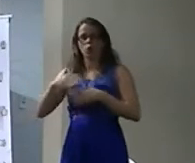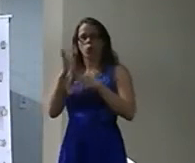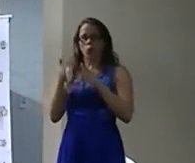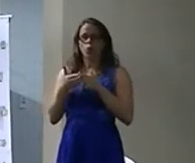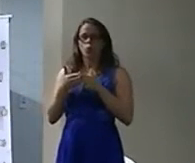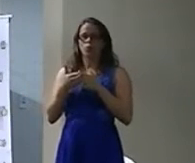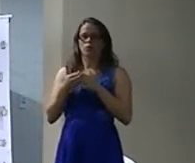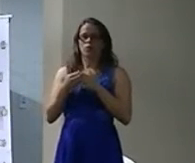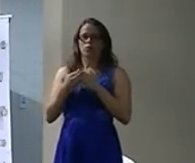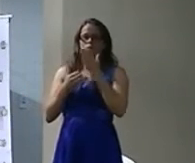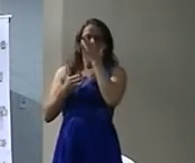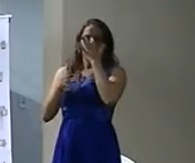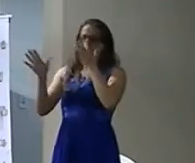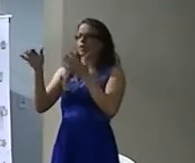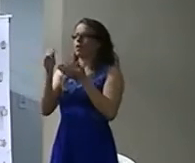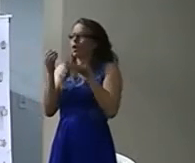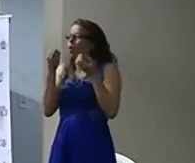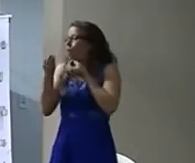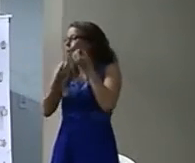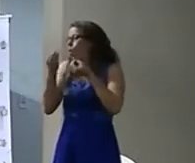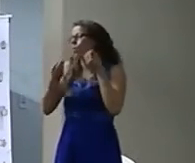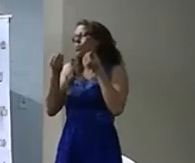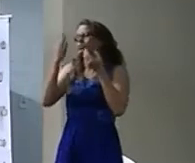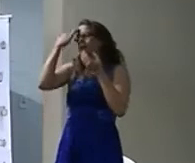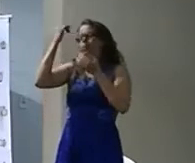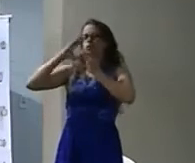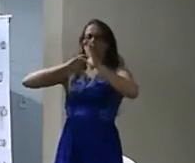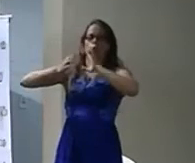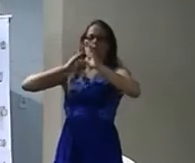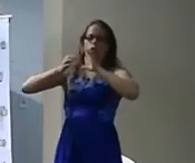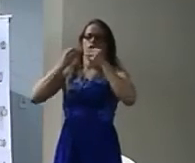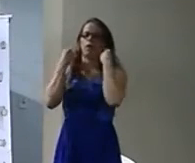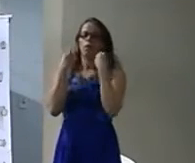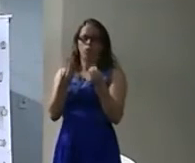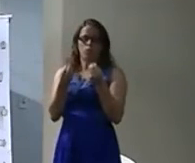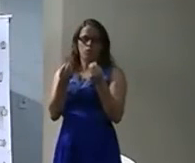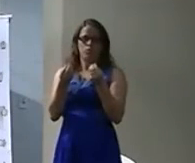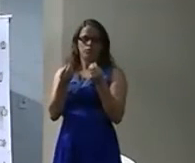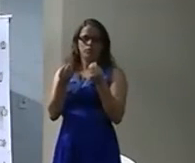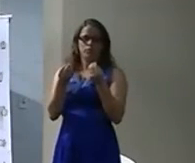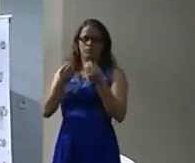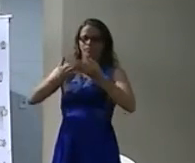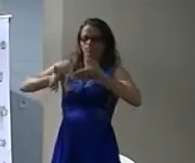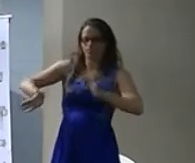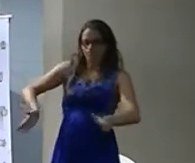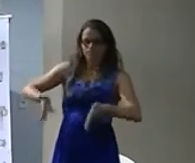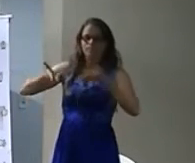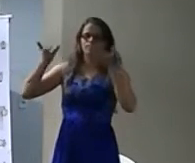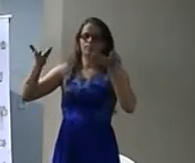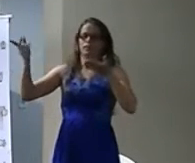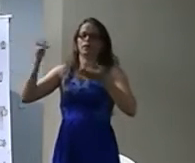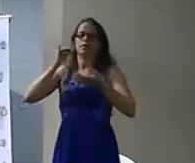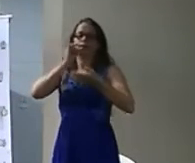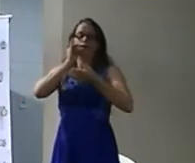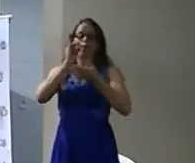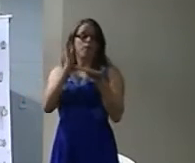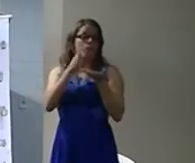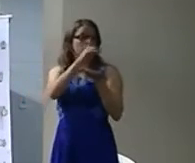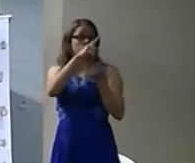famílias das crianças surdas Saberem como lidar com essas crianças Um suporte E ao mesmo tempo Uma central de coordenação de intérprete na escola